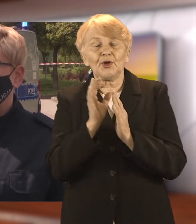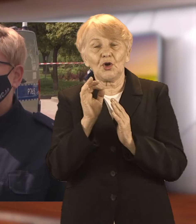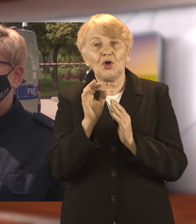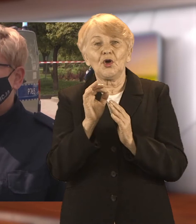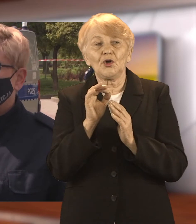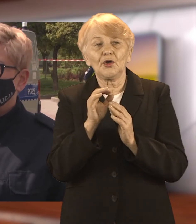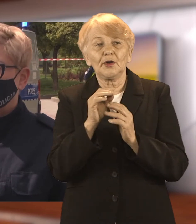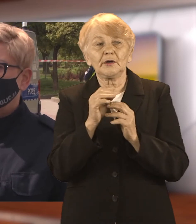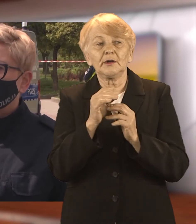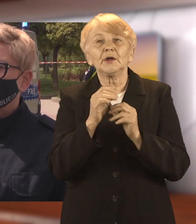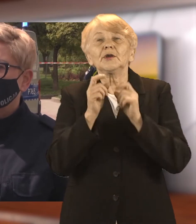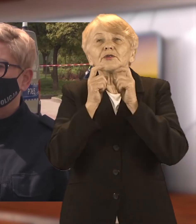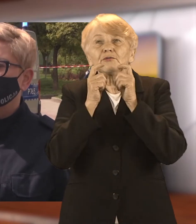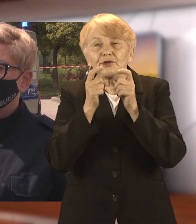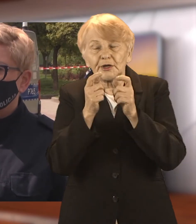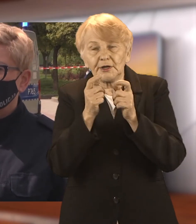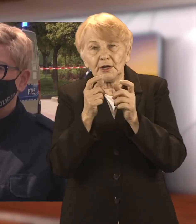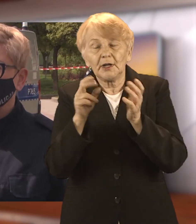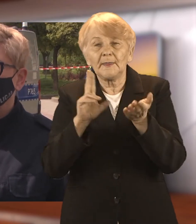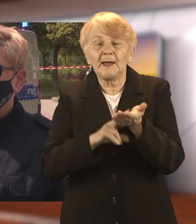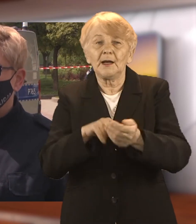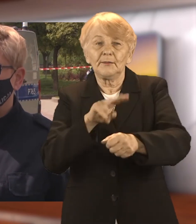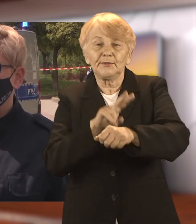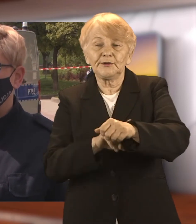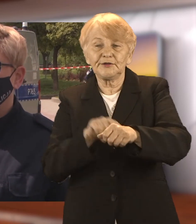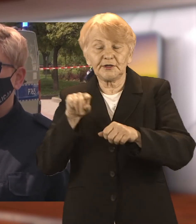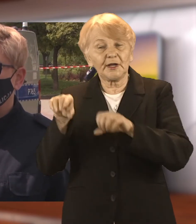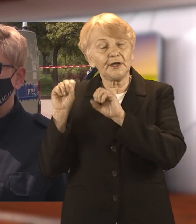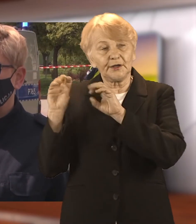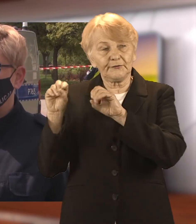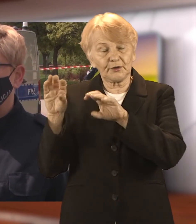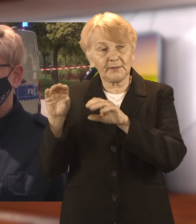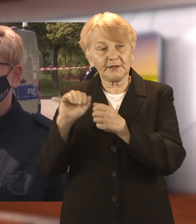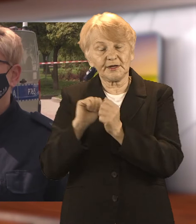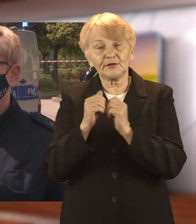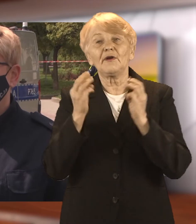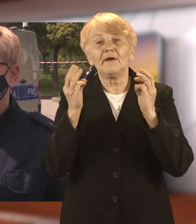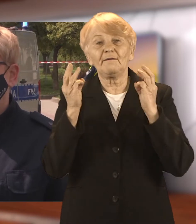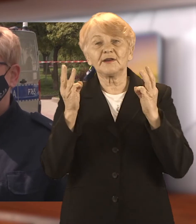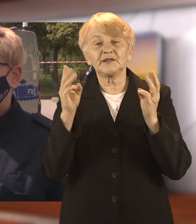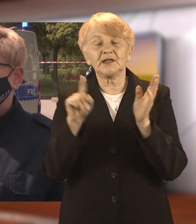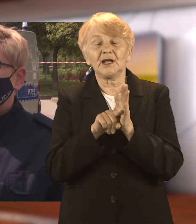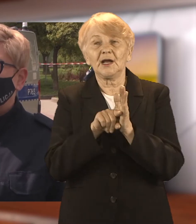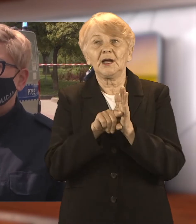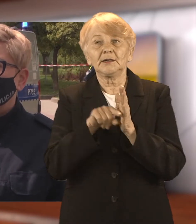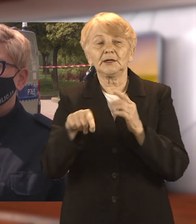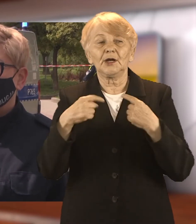dotarliśmy, to oczywiście apelujemy o zgłoszenie się do policji, no bo te wszystkie informacje są dla nas bardzo cenne. Będą przesłuchiwani